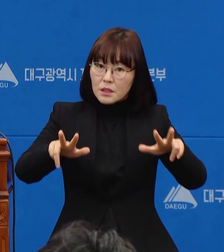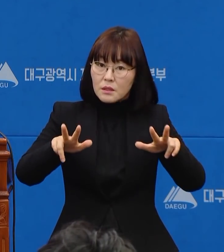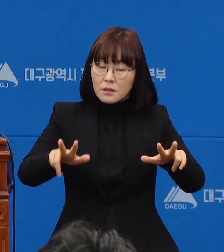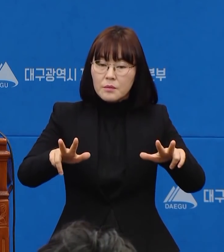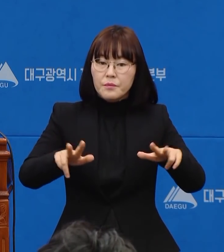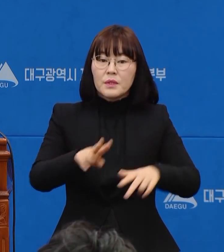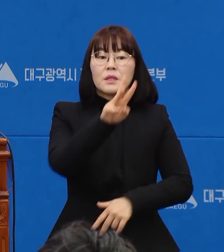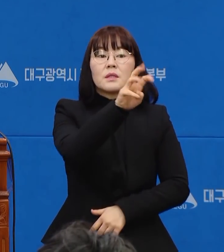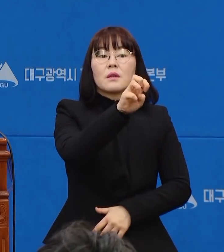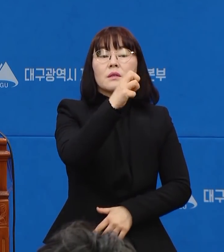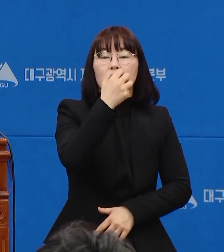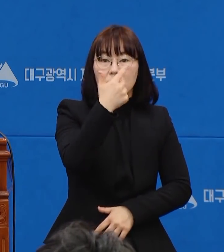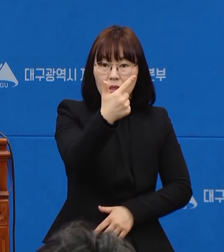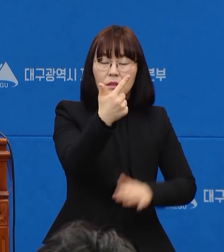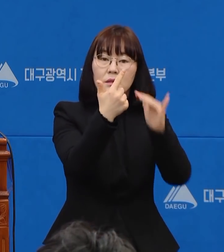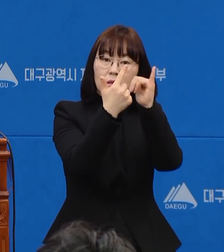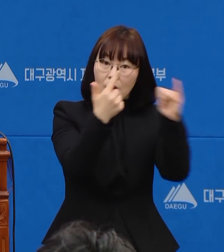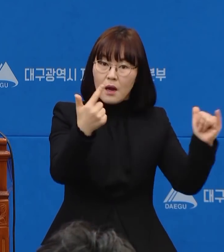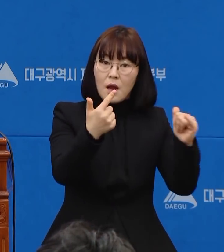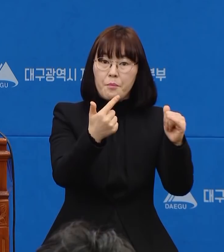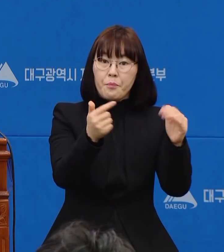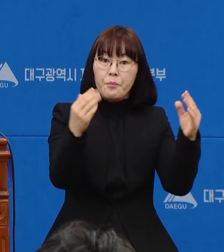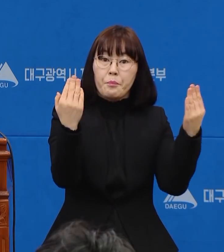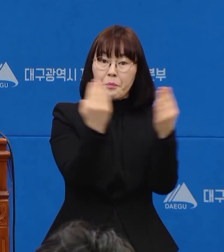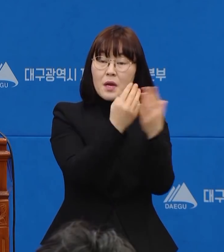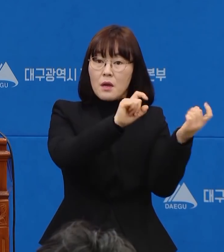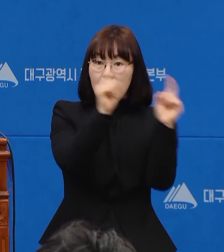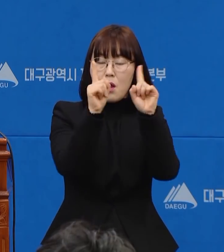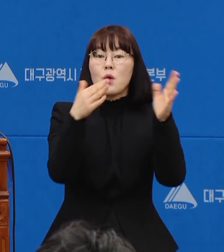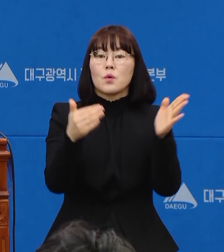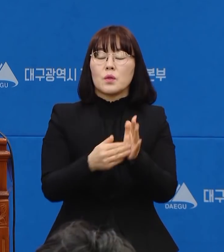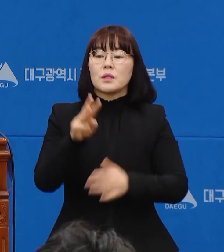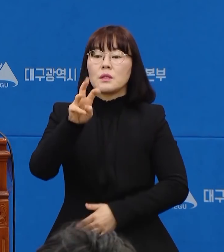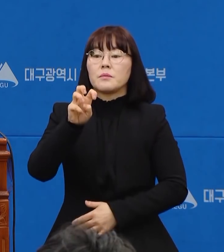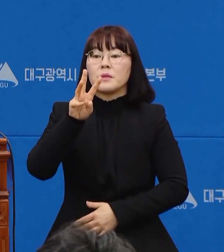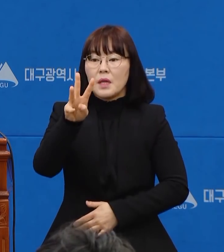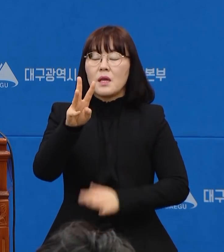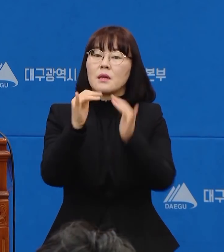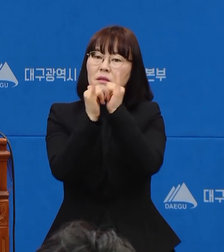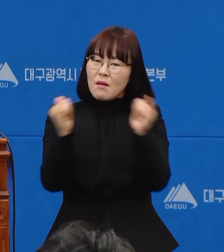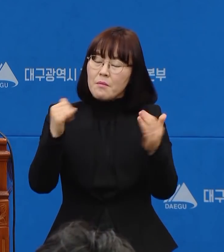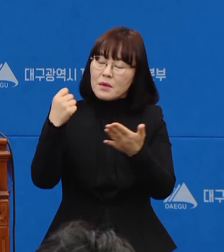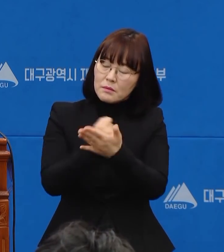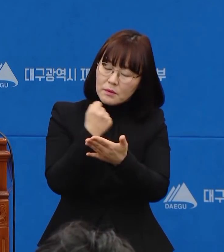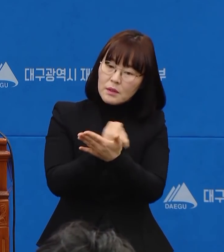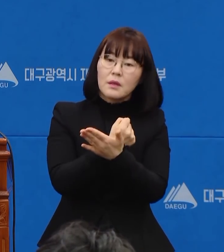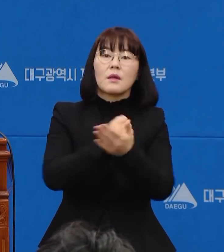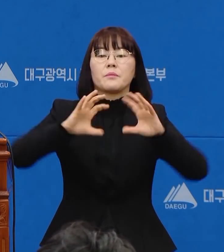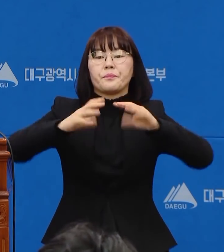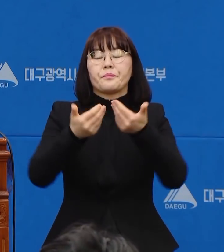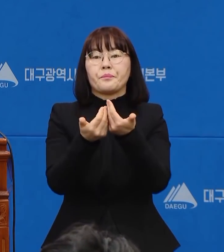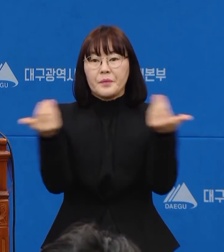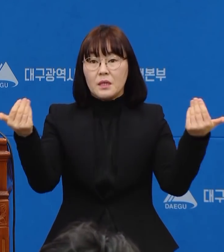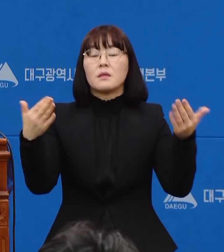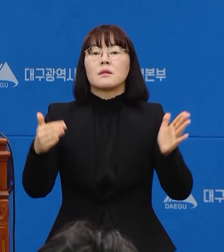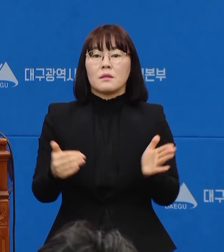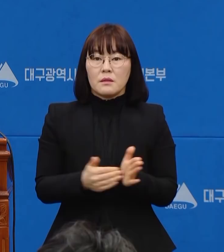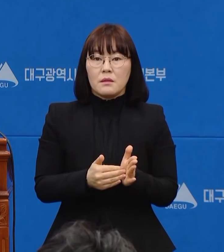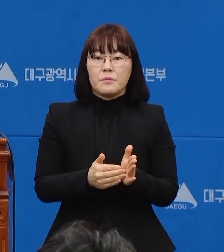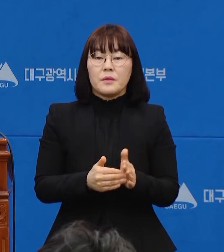36명의 환자가 완치되었고 33명이 안타깝게 세상을 떠나셨습니다.